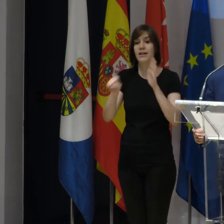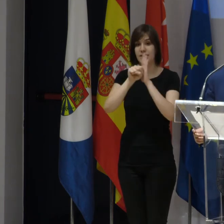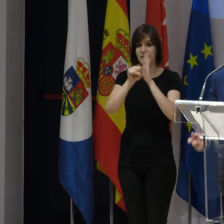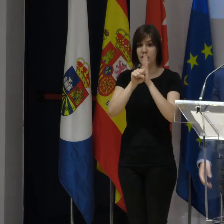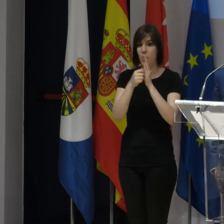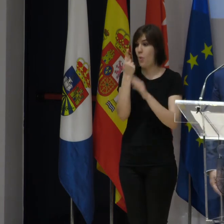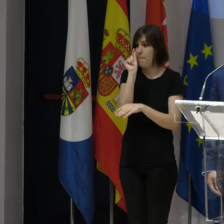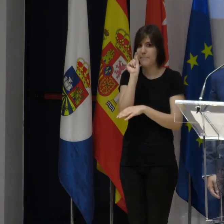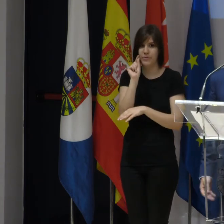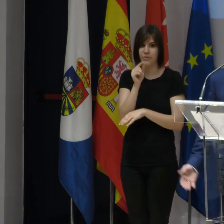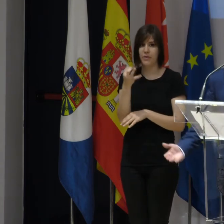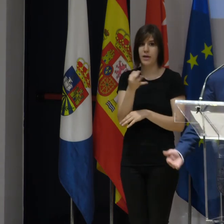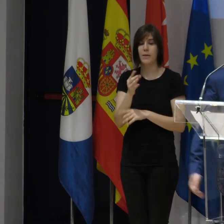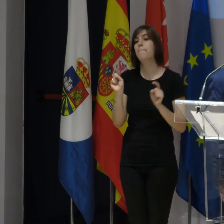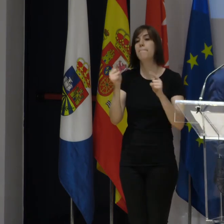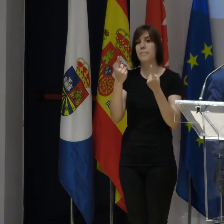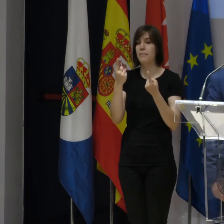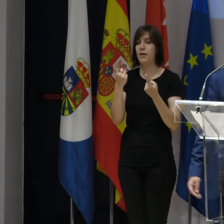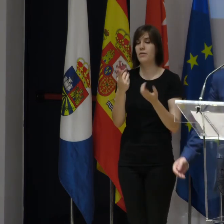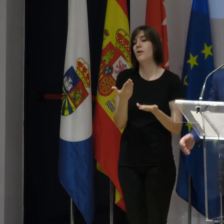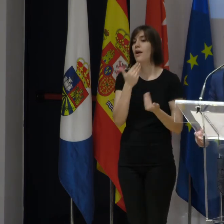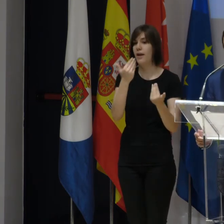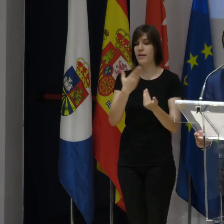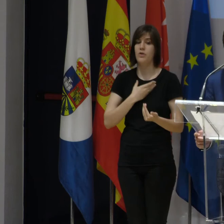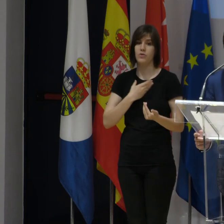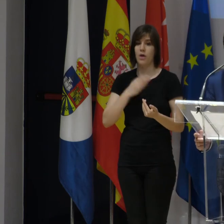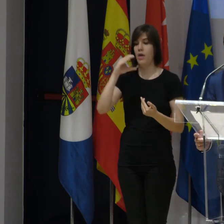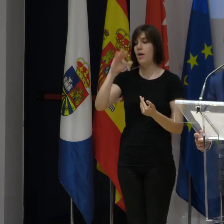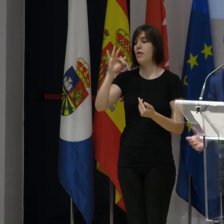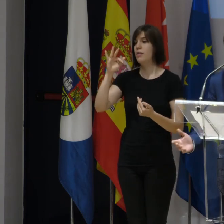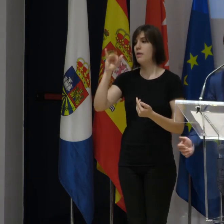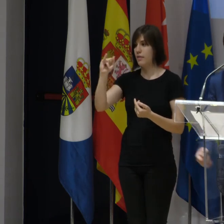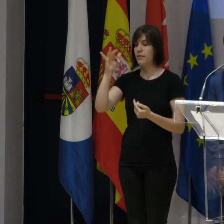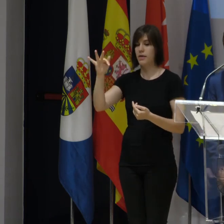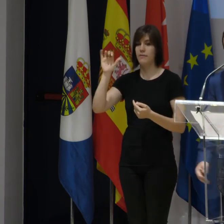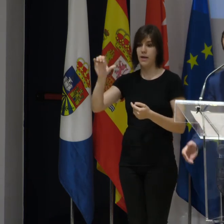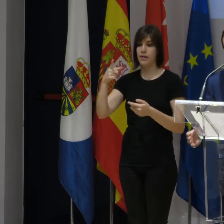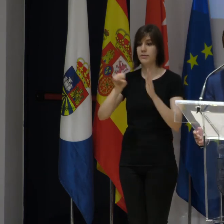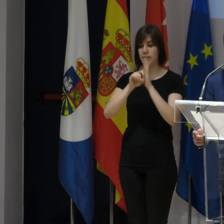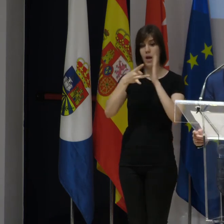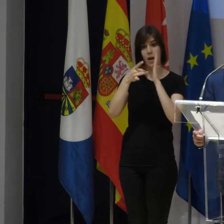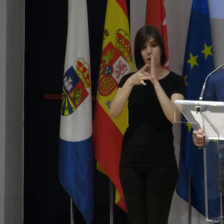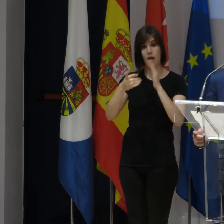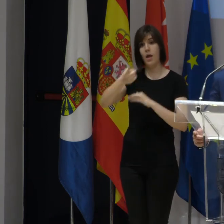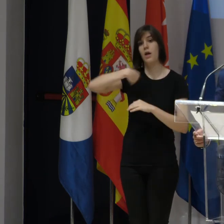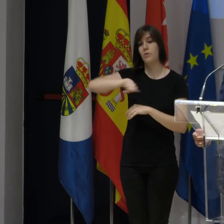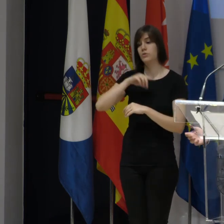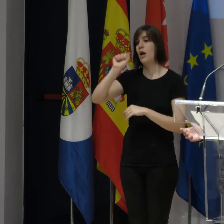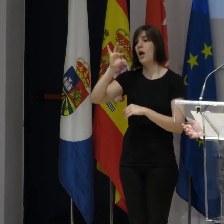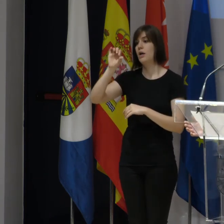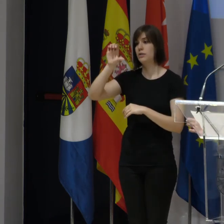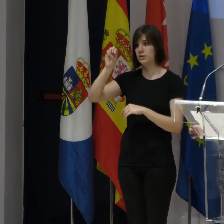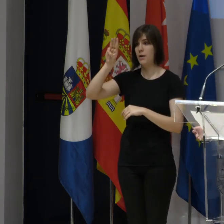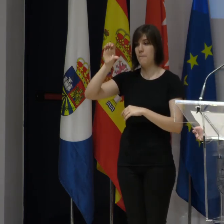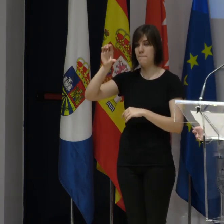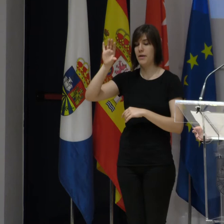unos minutos. En primer lugar, quisiera agradecer al Ayuntamiento y al CICE, evidentemente, este reconocimiento y sello de calidad que nos concede a la mutua Asepello, como